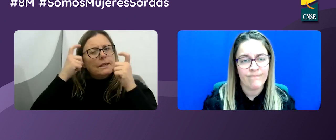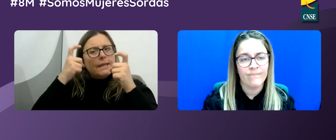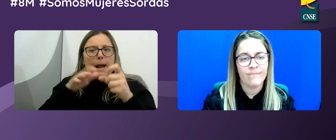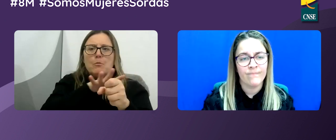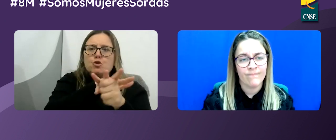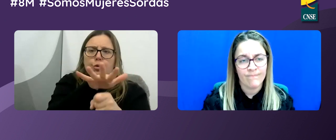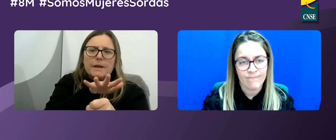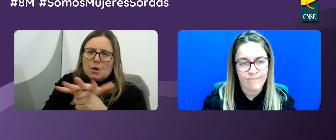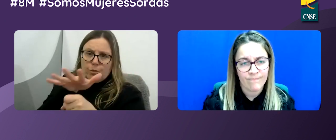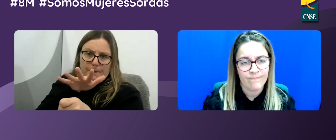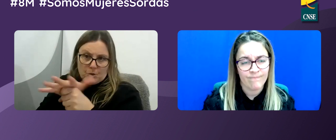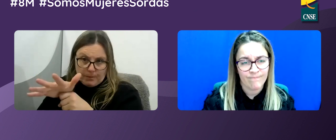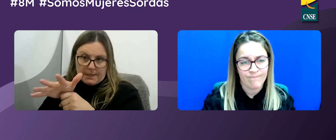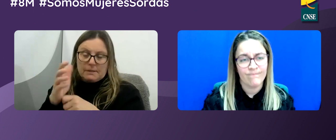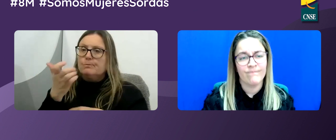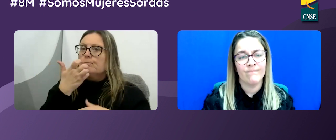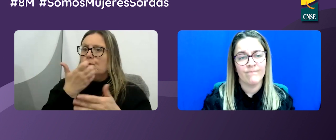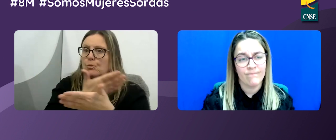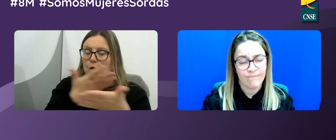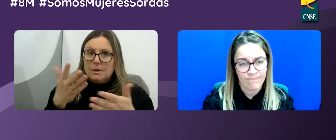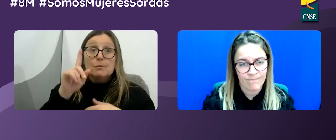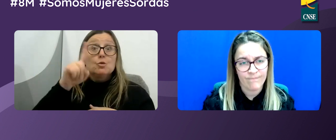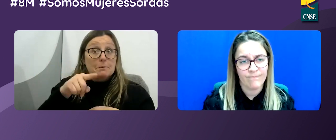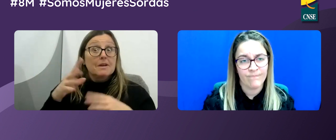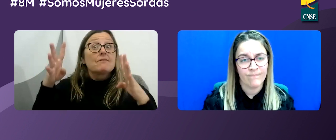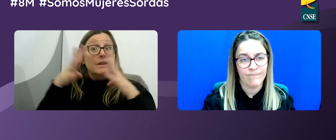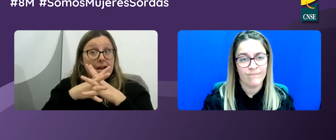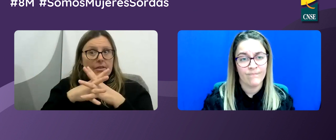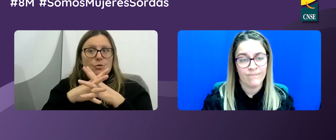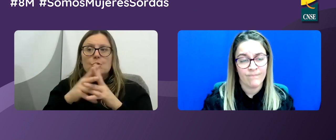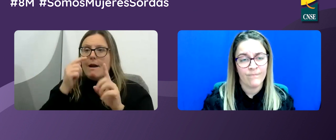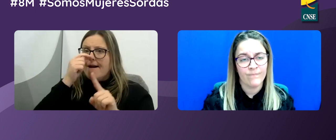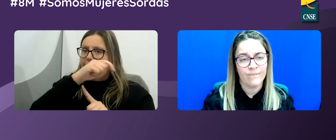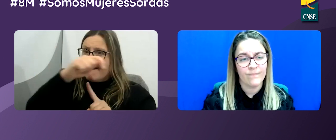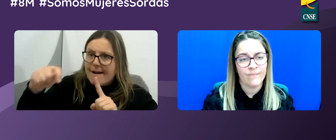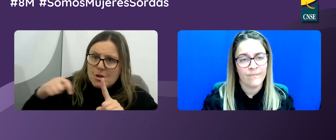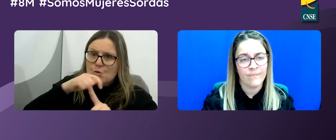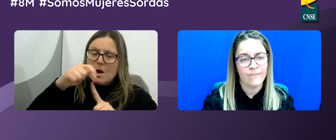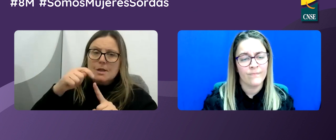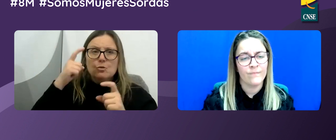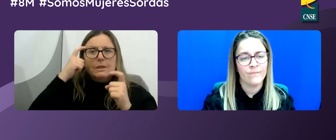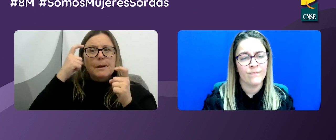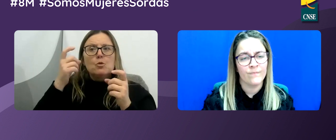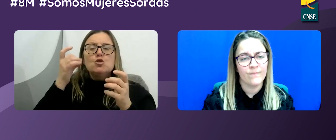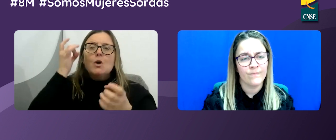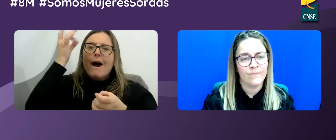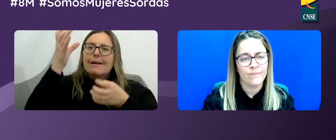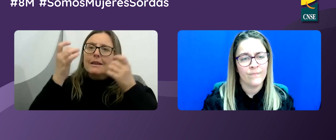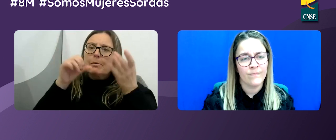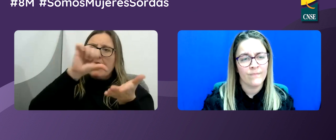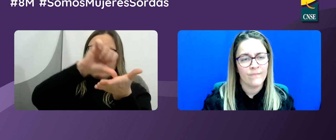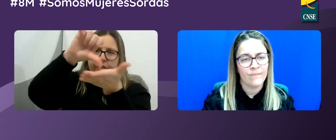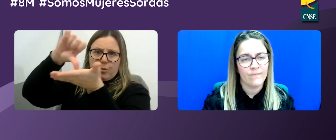Desde FAPS-CL intentamos ponerle solución. Por ejemplo, cada año intentamos hacer